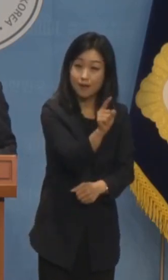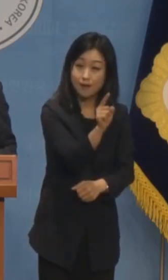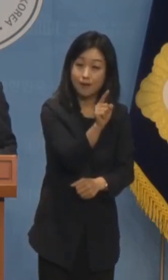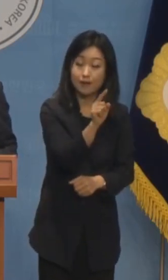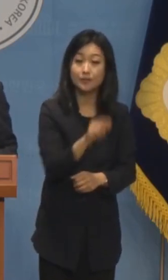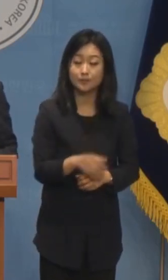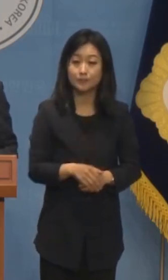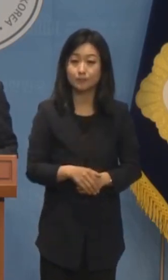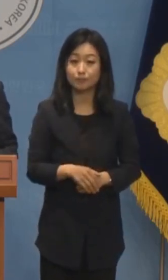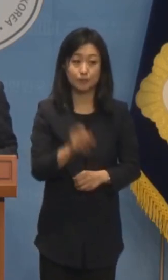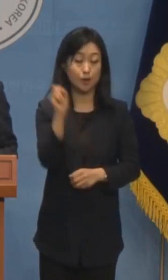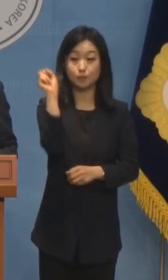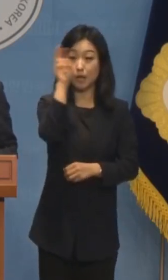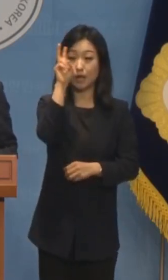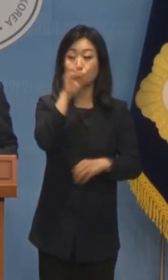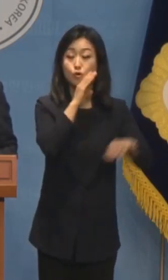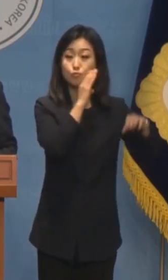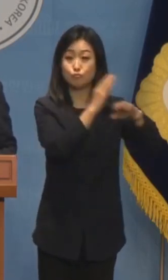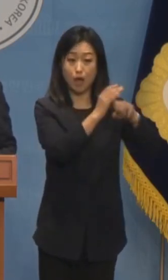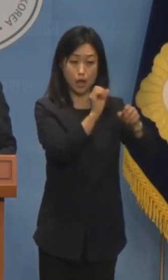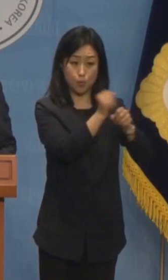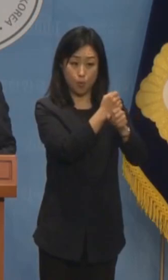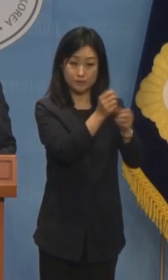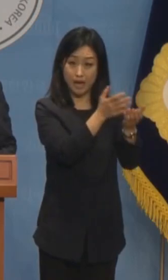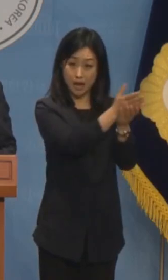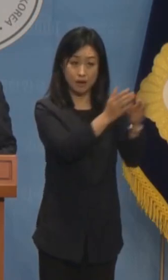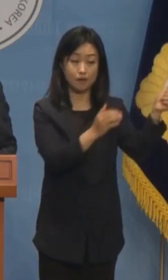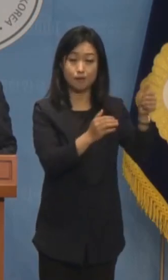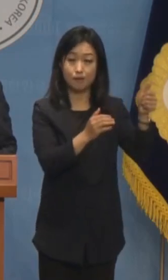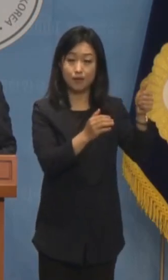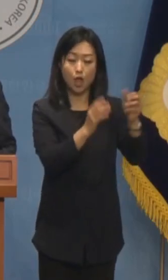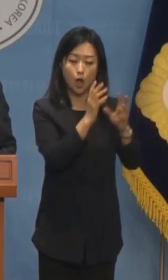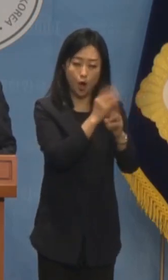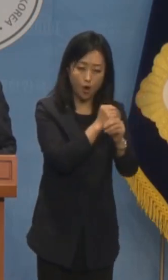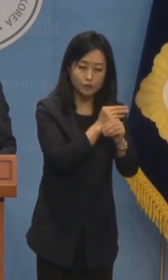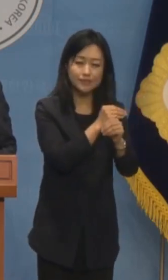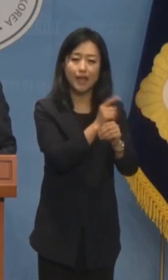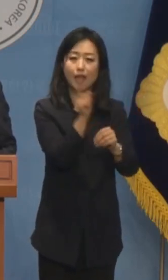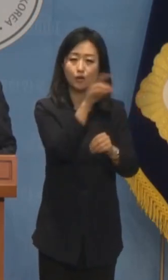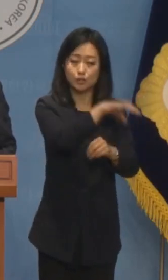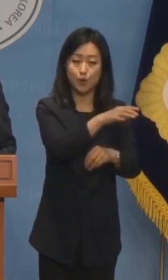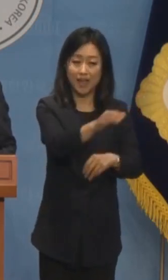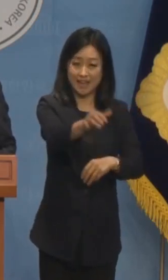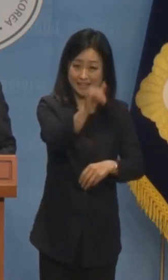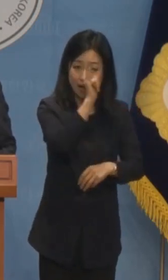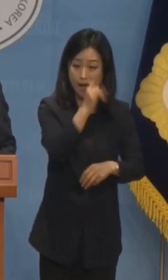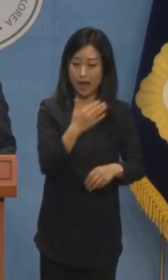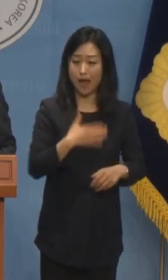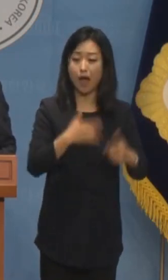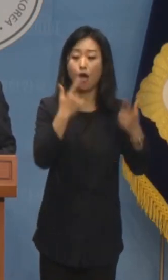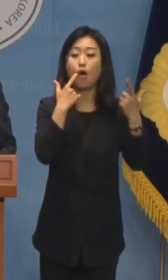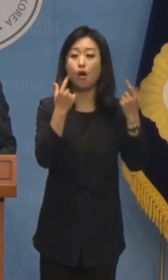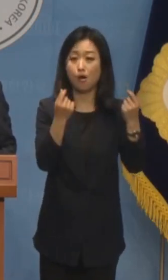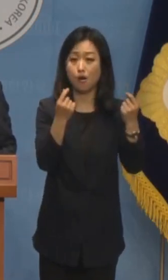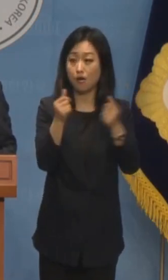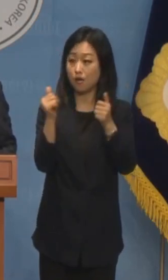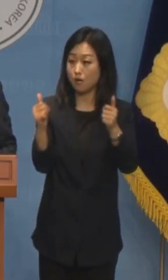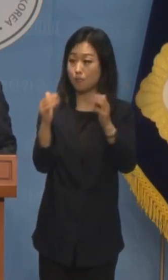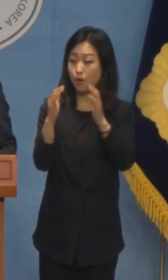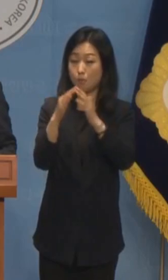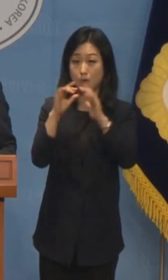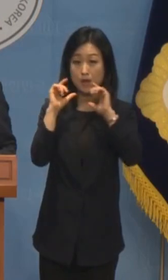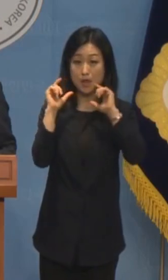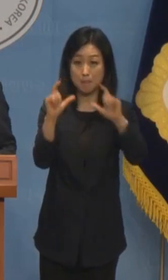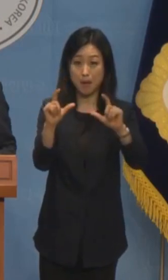뜬금없이 이 시점에 북한 공작원이 언제, 어디에 있었는지를 정확히 안다는 듯이 법원 판결을